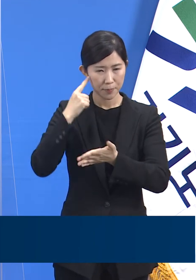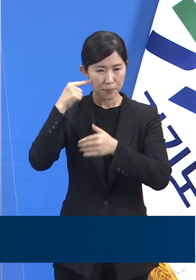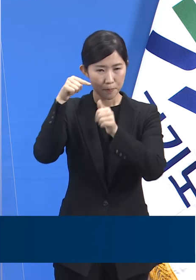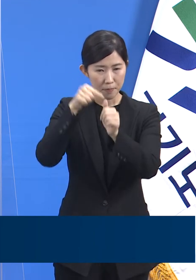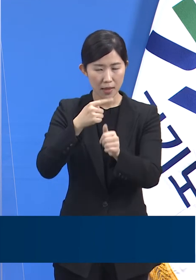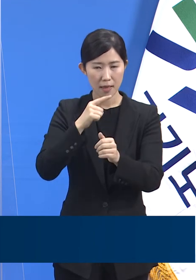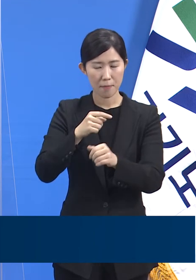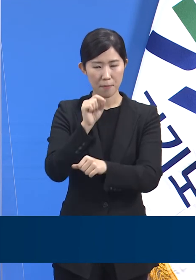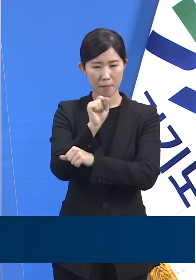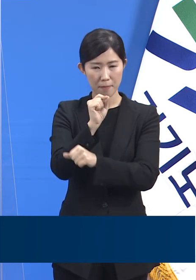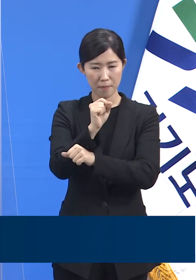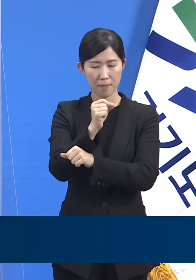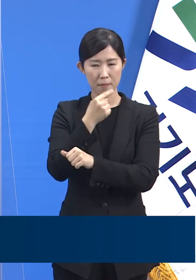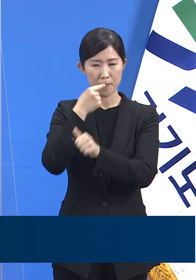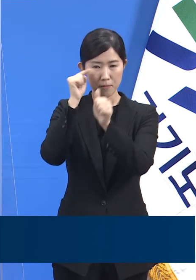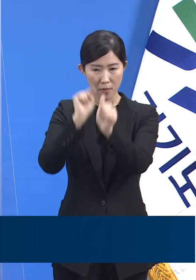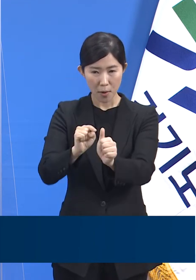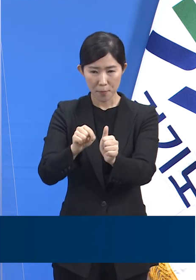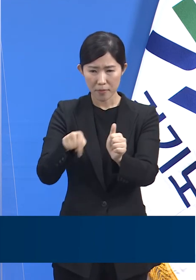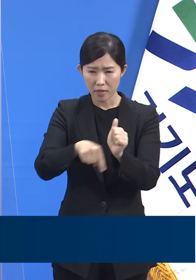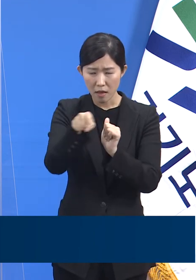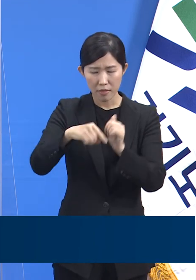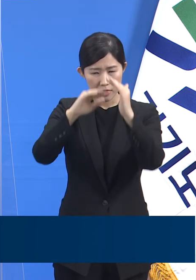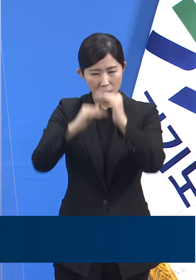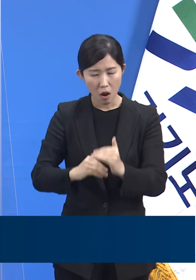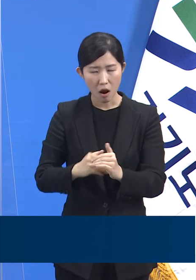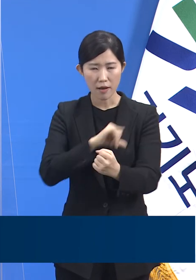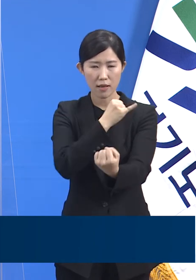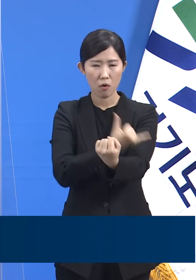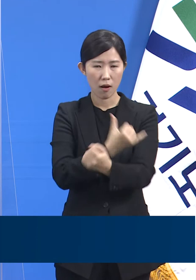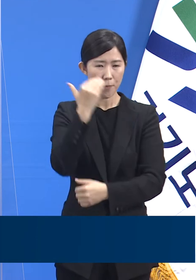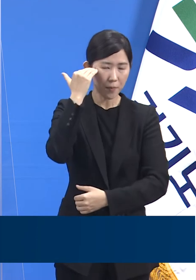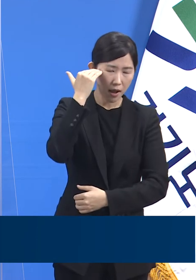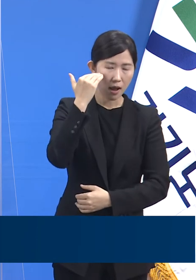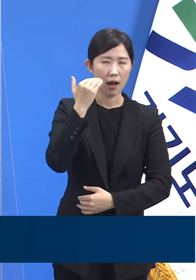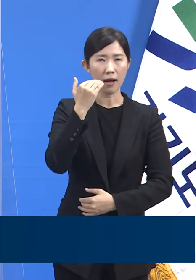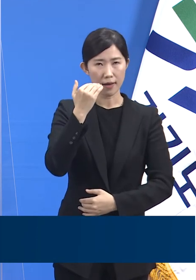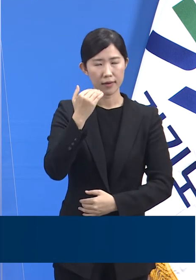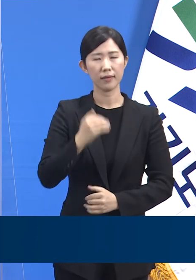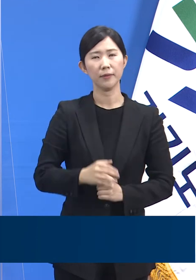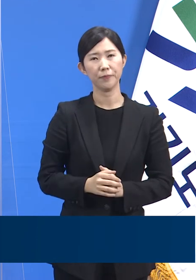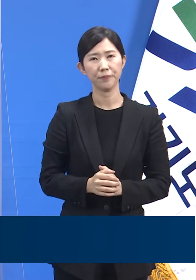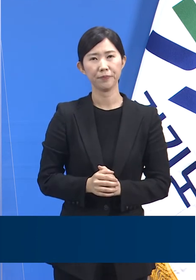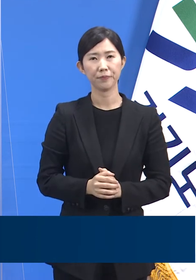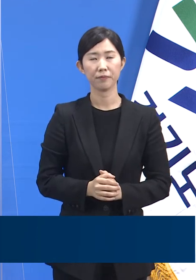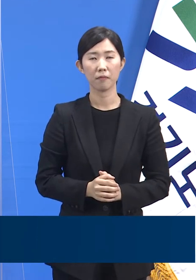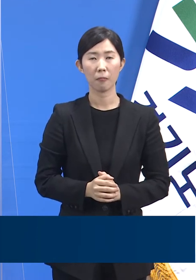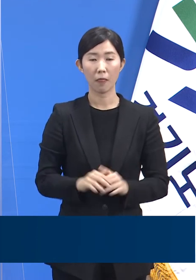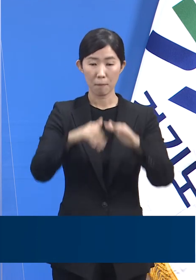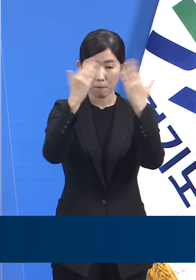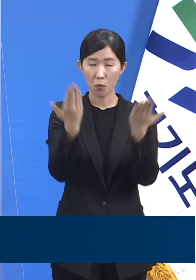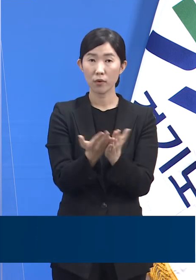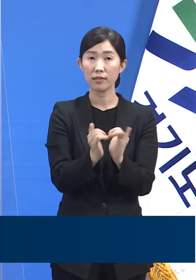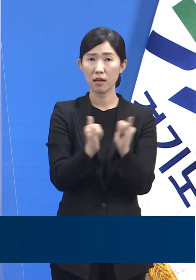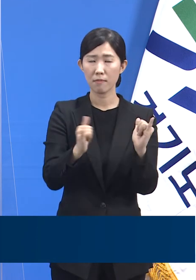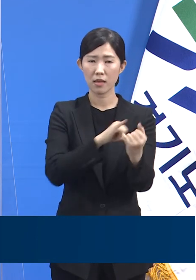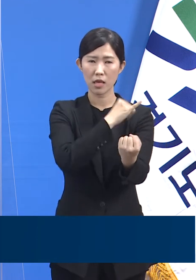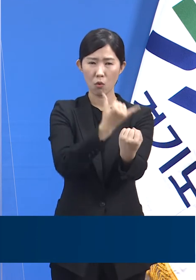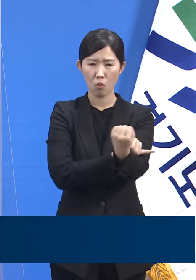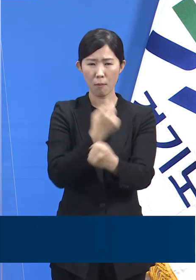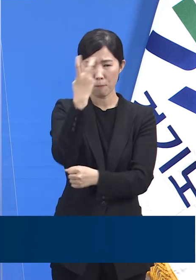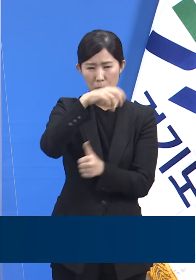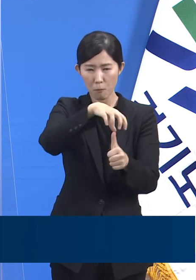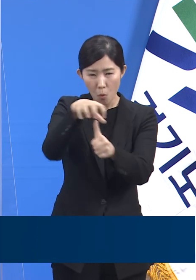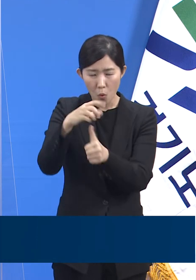향후 새로운 방역정책을 수립할 때도 경기도에서 살아가는 모든 사람들의 인권을 보호하는 관점에서